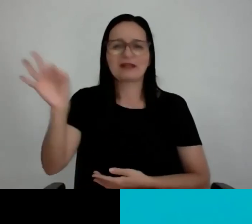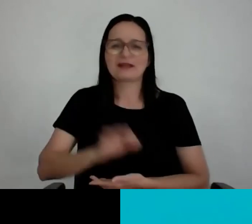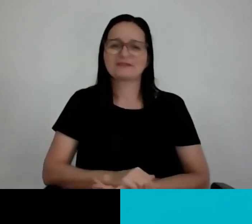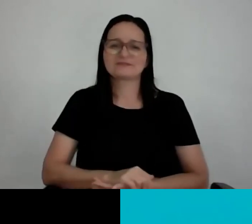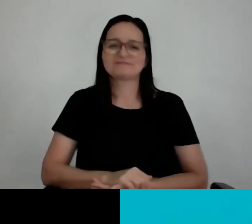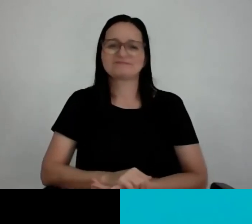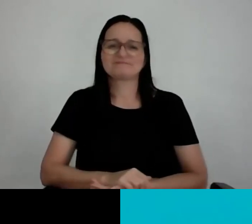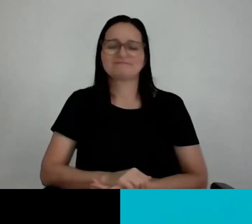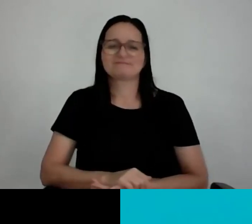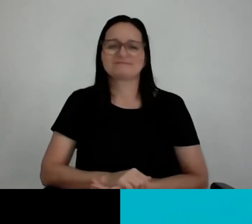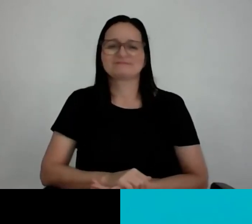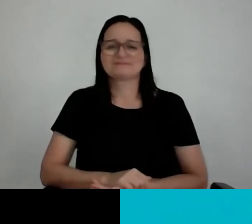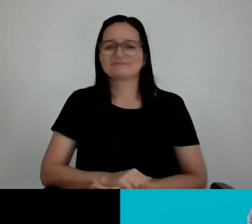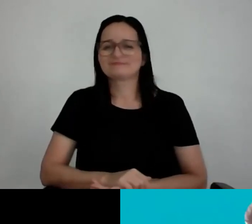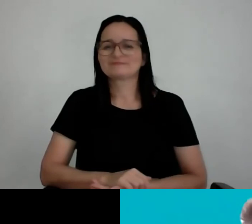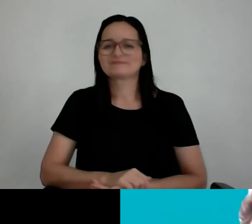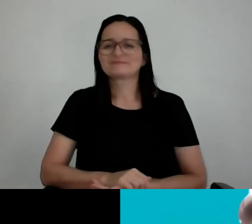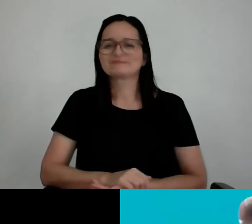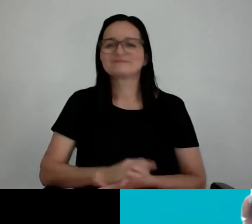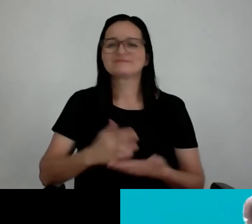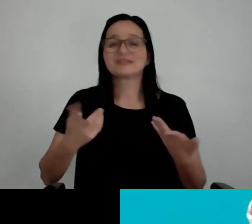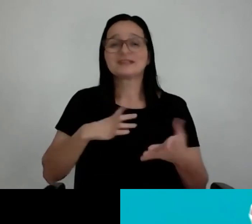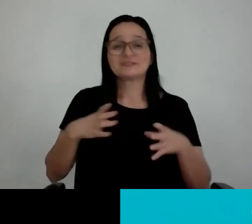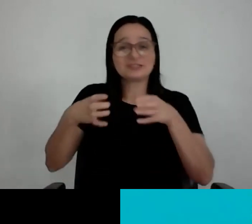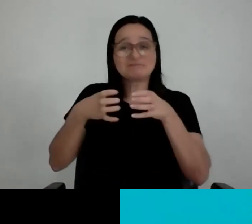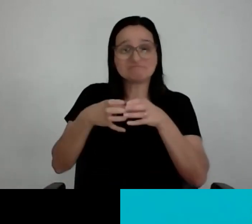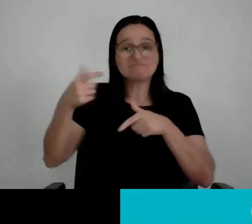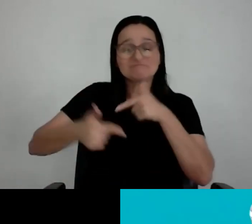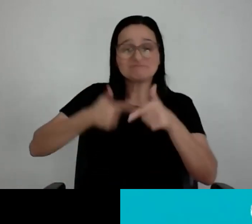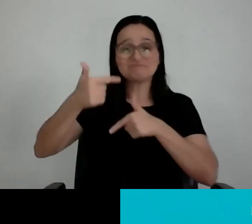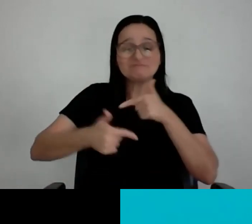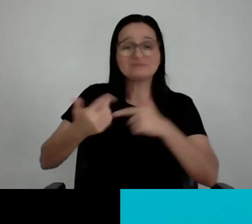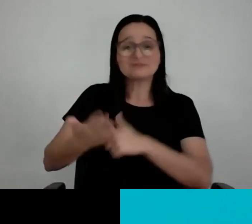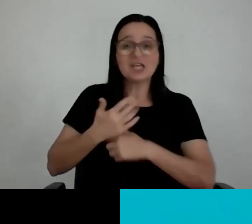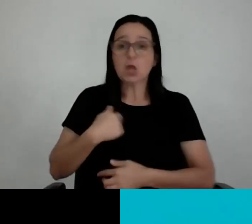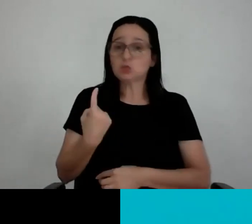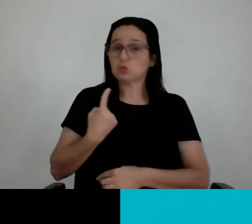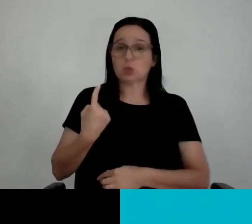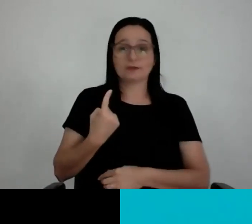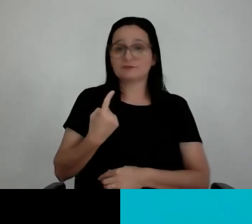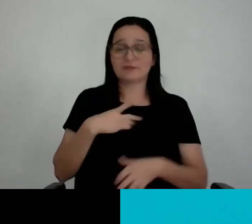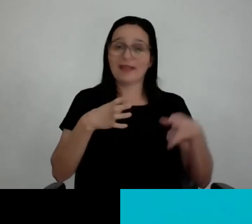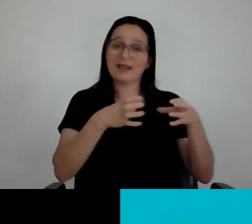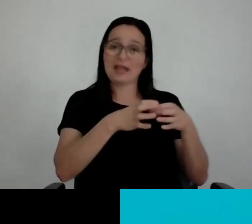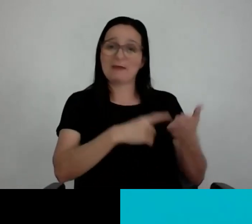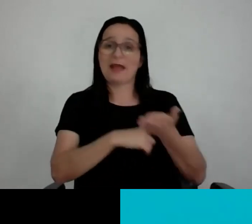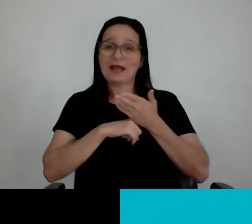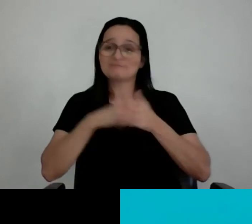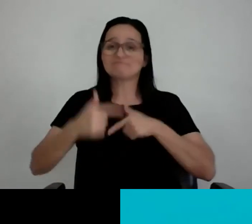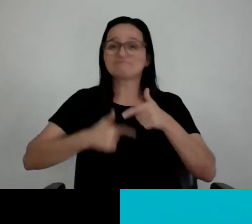Eu e todo mundo, toda a equipe que está aqui em volta, não acontece nada sozinho, dedicação,